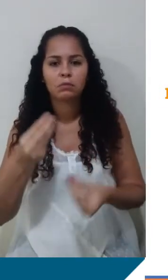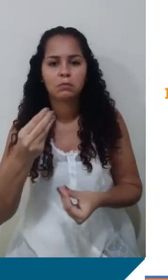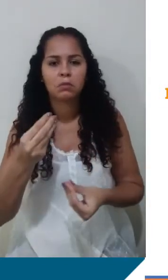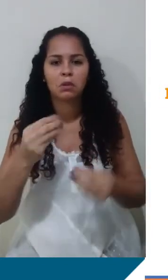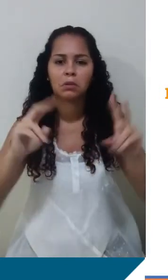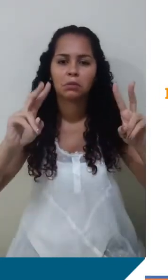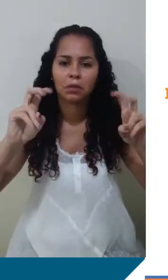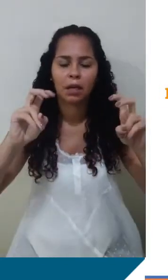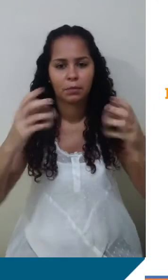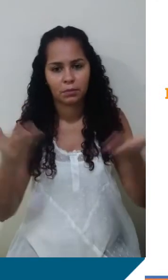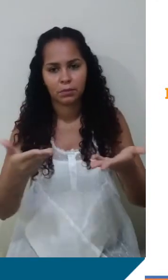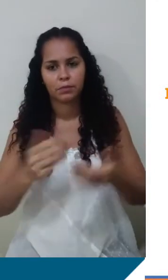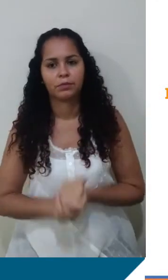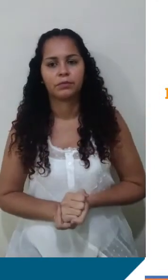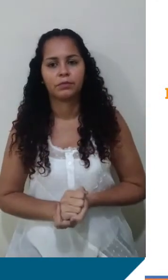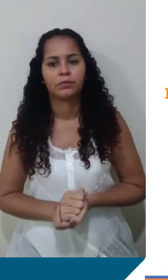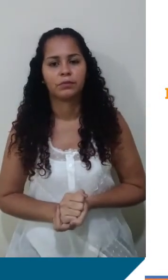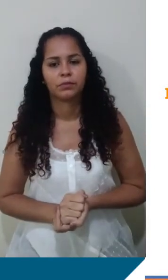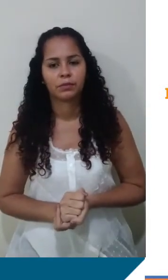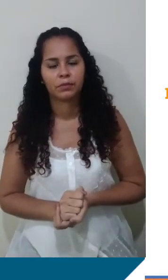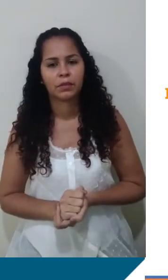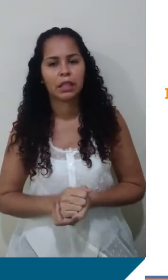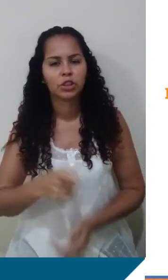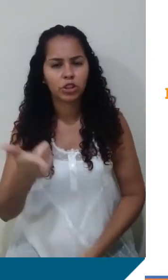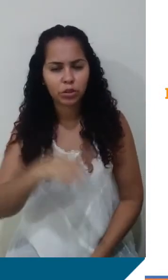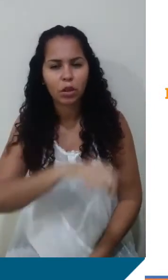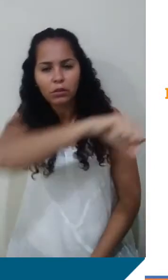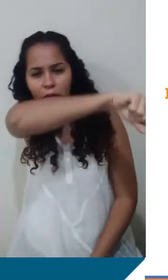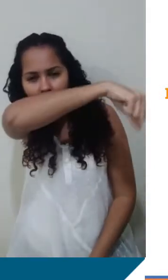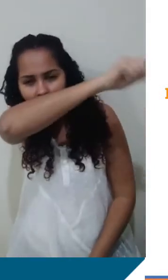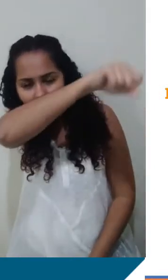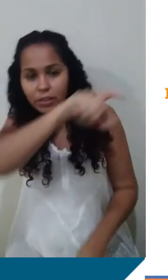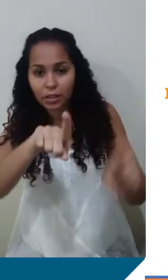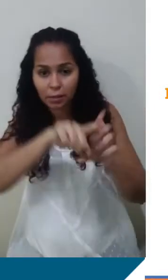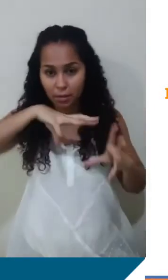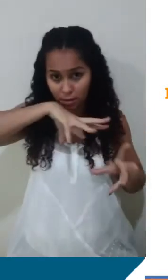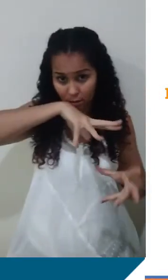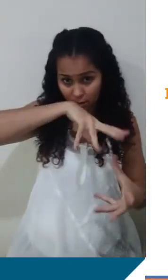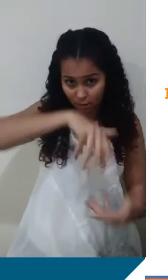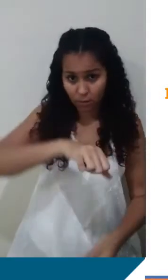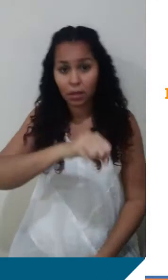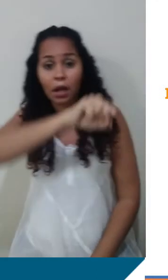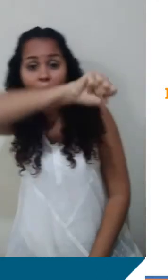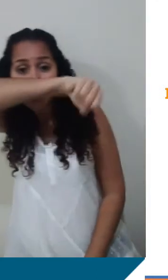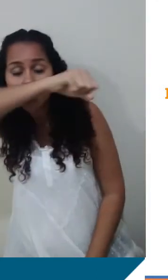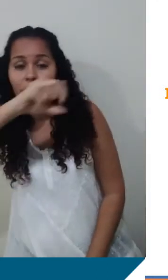Temos os nossos mesmos elefantinho e terra. O elefantinho vai ser representado como Mzinho e a terra,